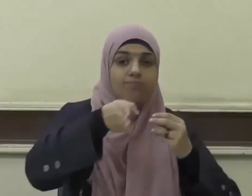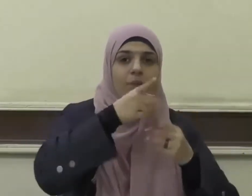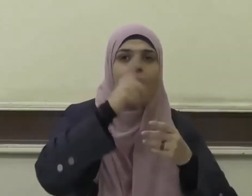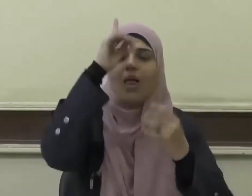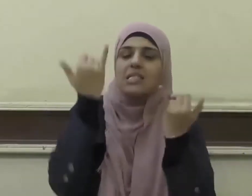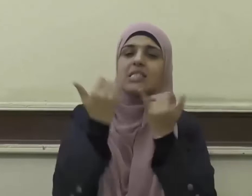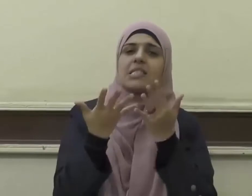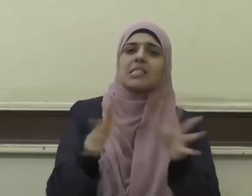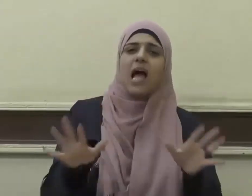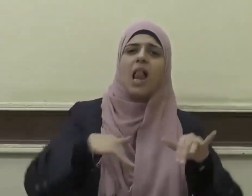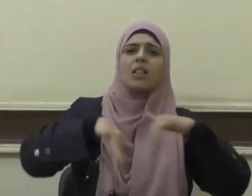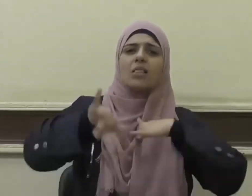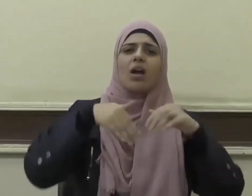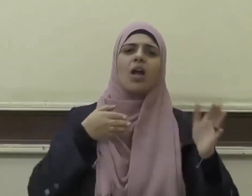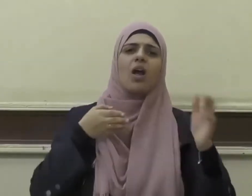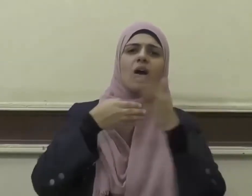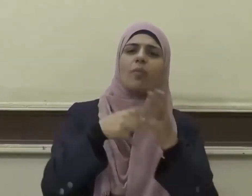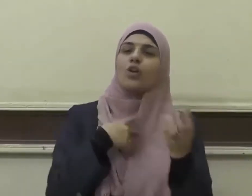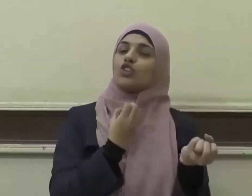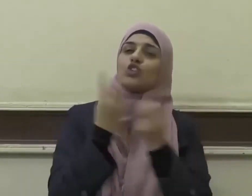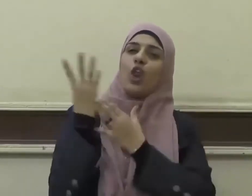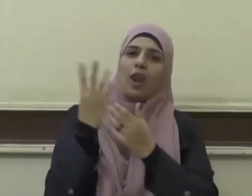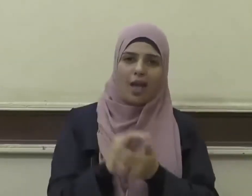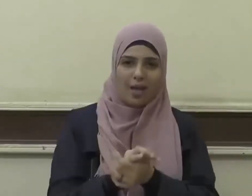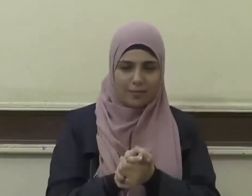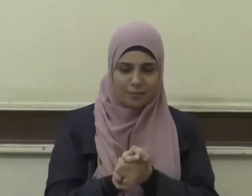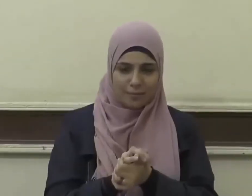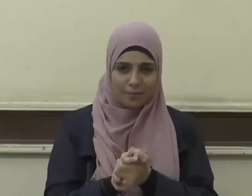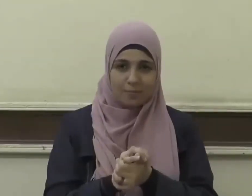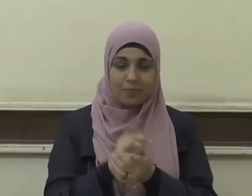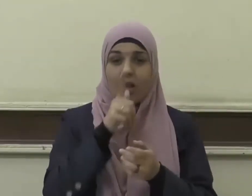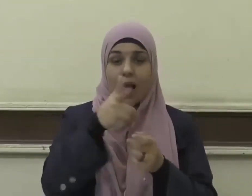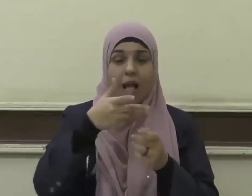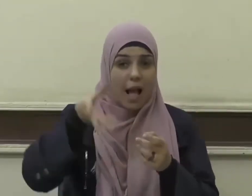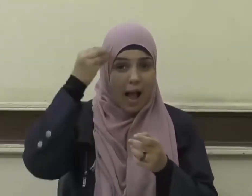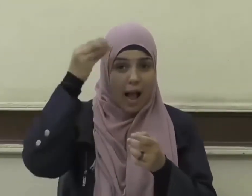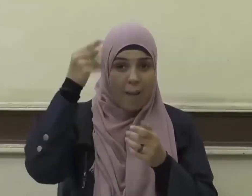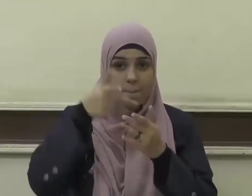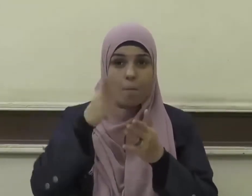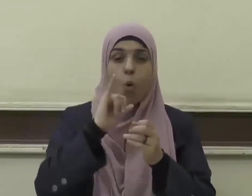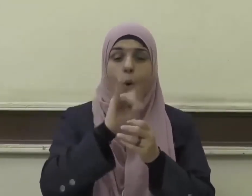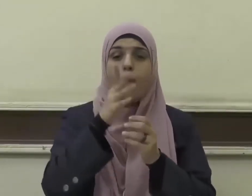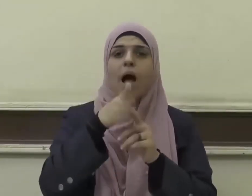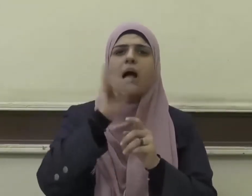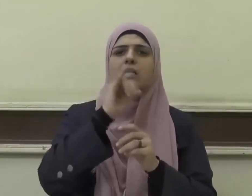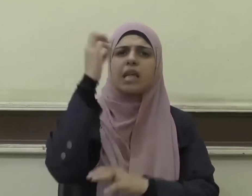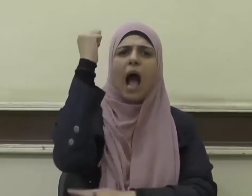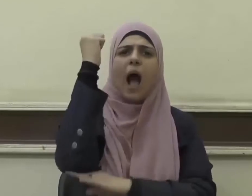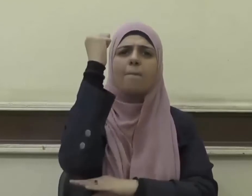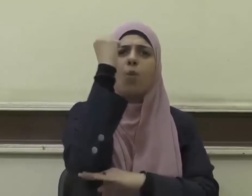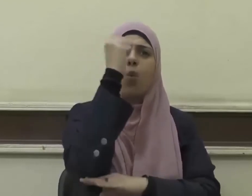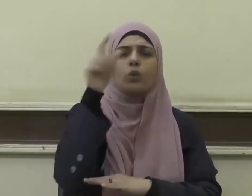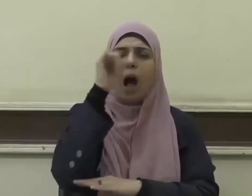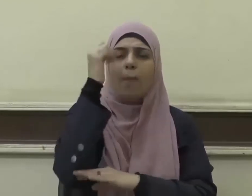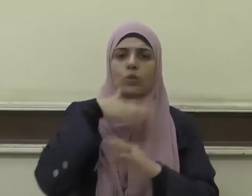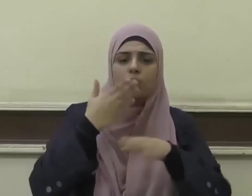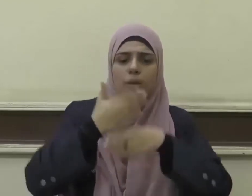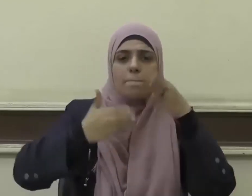الله له طريقا إلى الجنة فالعلم أحد أعمدة بناء الدول به